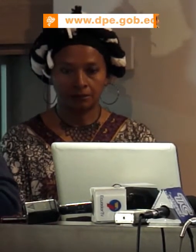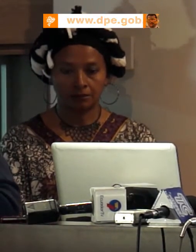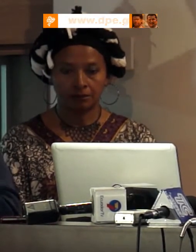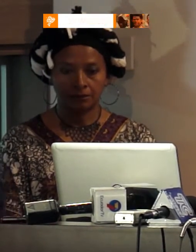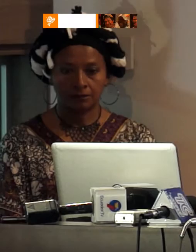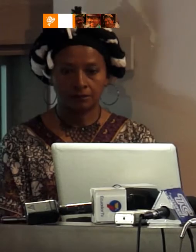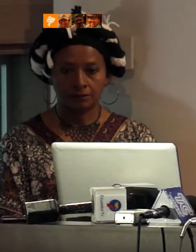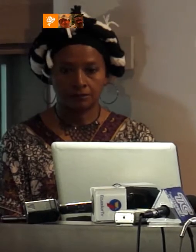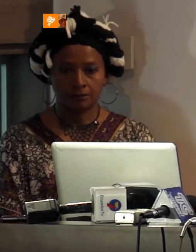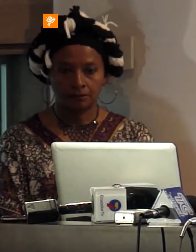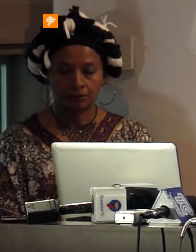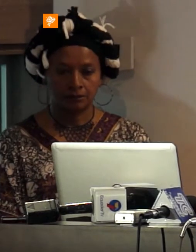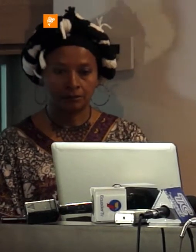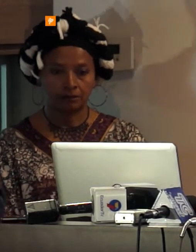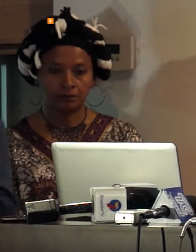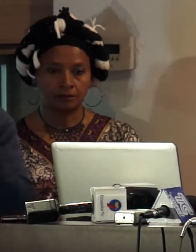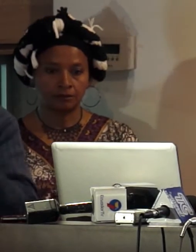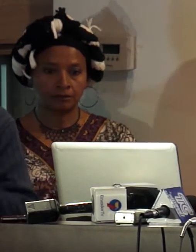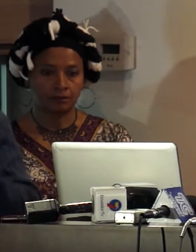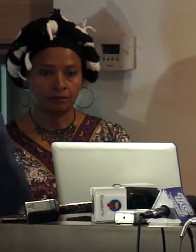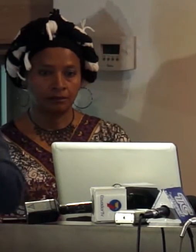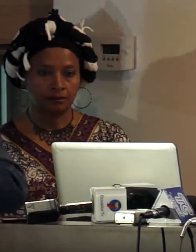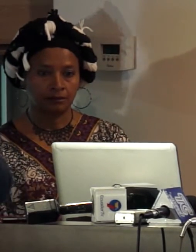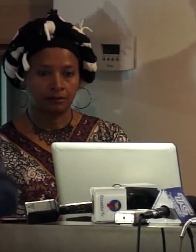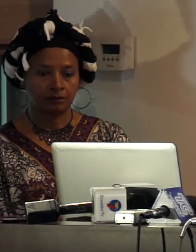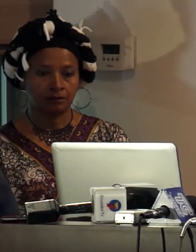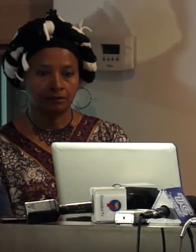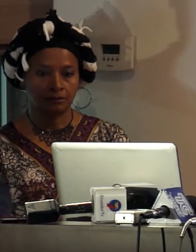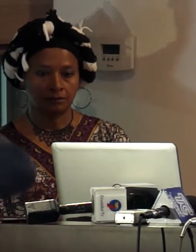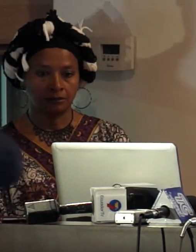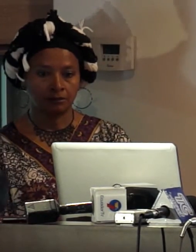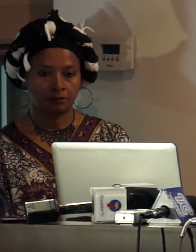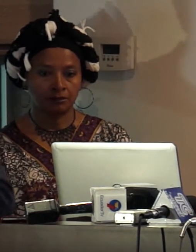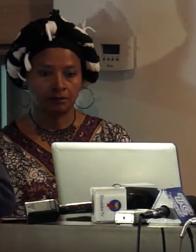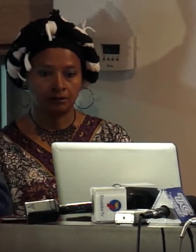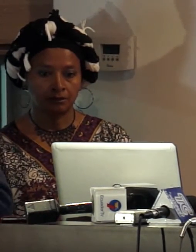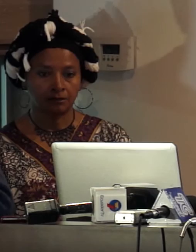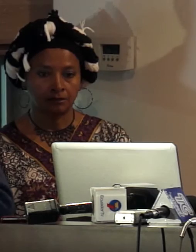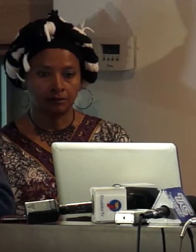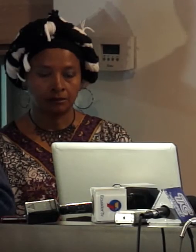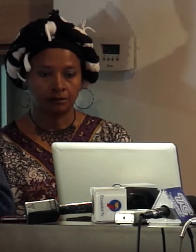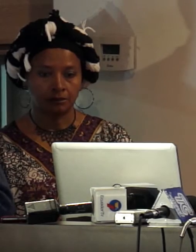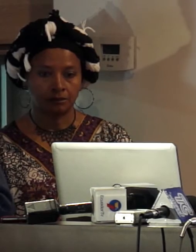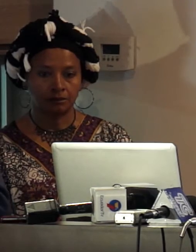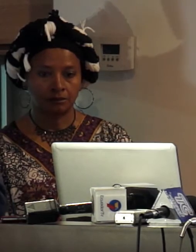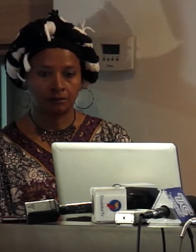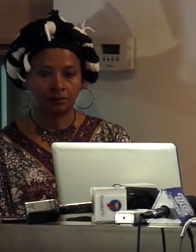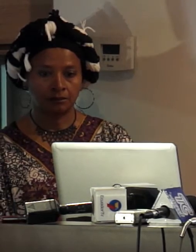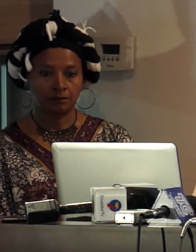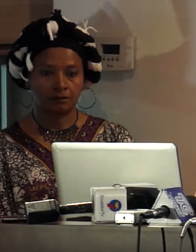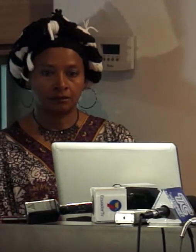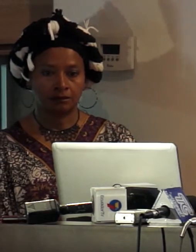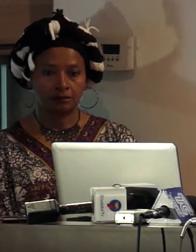son contenidos consecuentes con los derechos de las niñas niños y adolescentes o respetan los criterios apropiados o